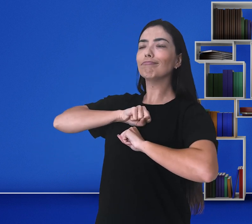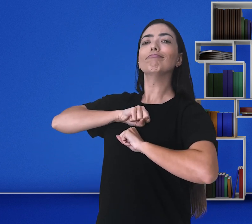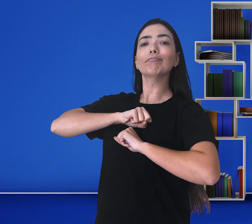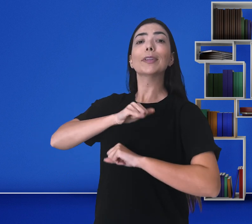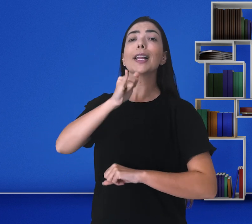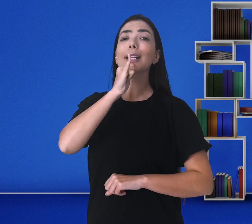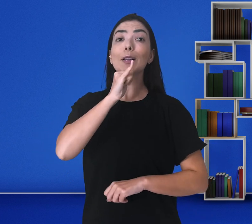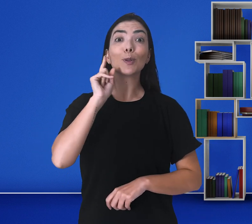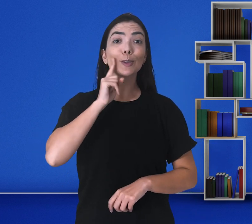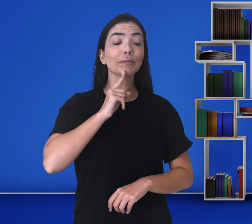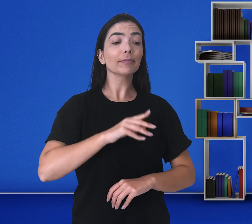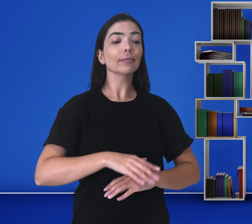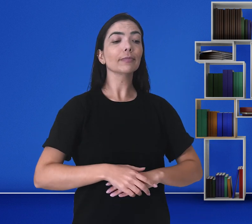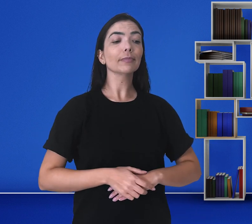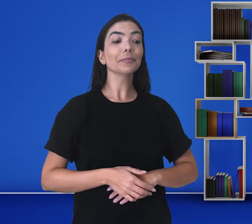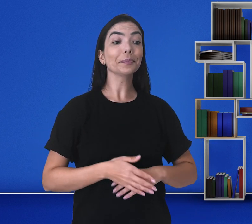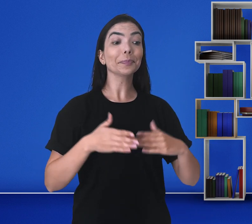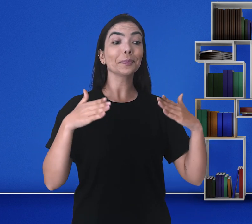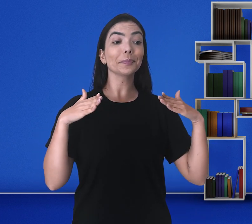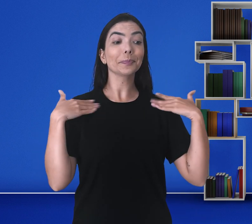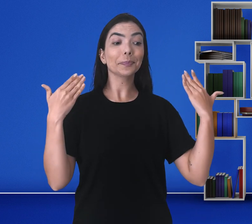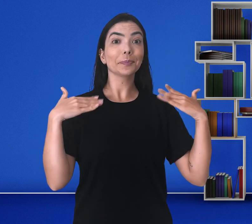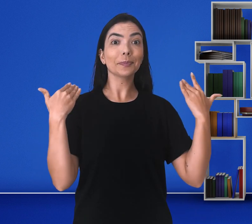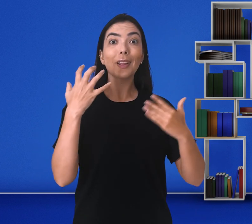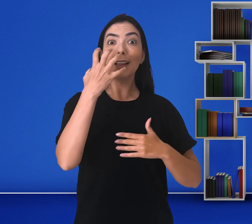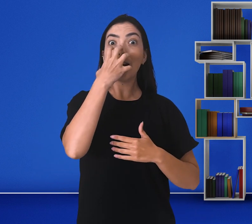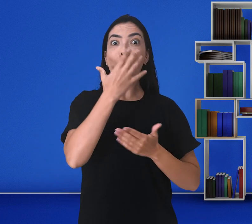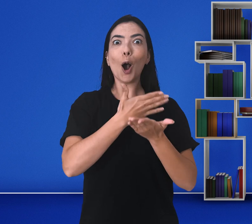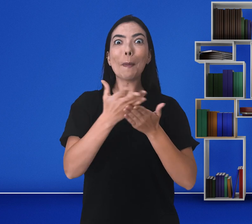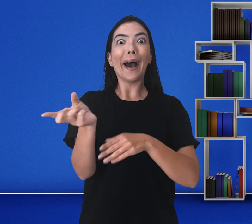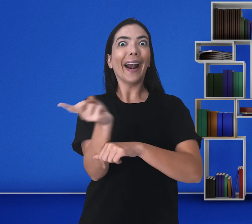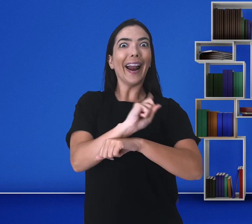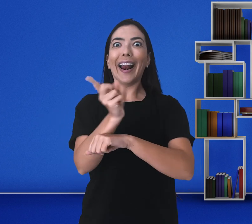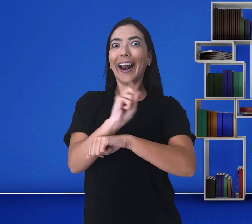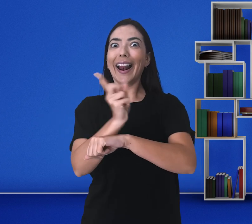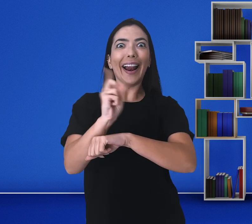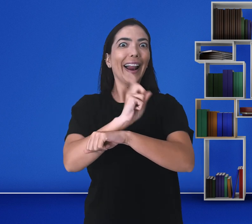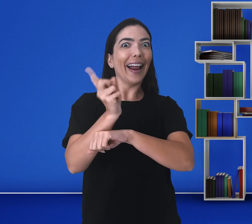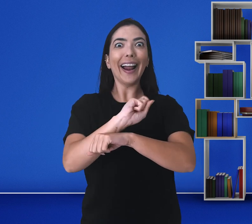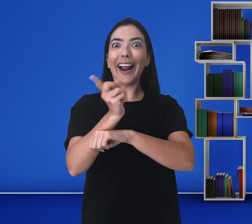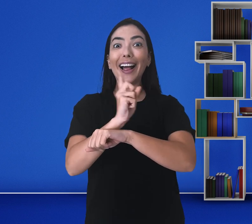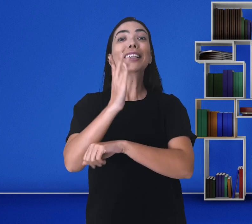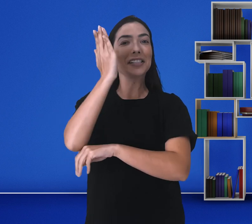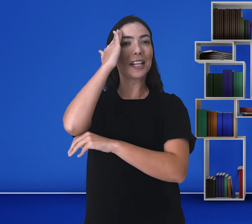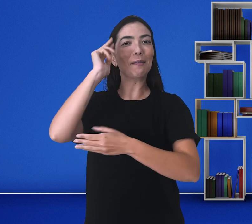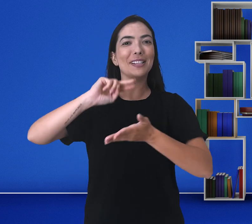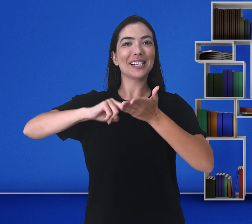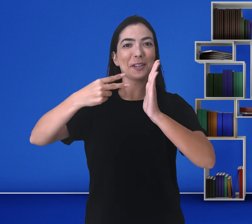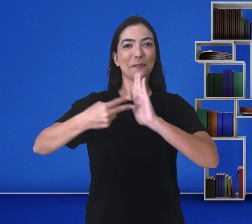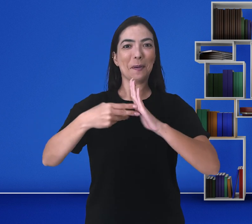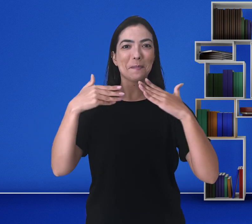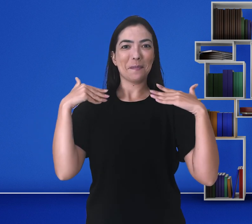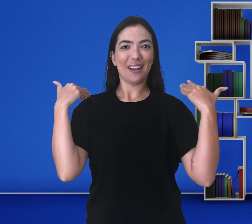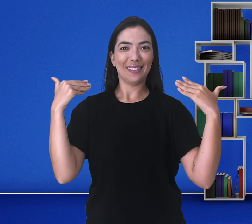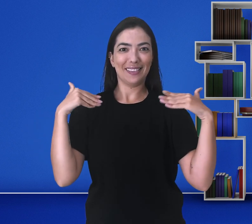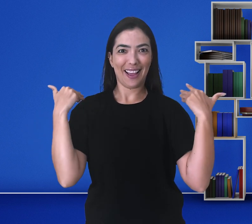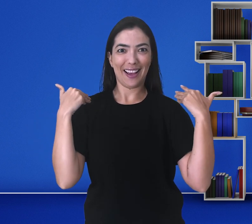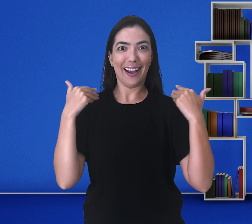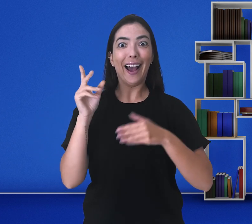de compreender aquele treinamento. E aí, no momento que o surdo faz esse sinal de passear, o cachorro começa a banar o rabo, começa a ficar muito alegre,